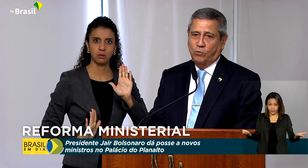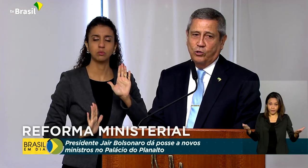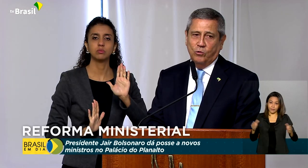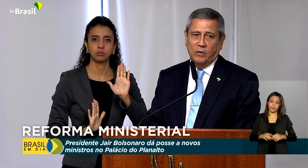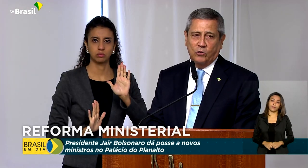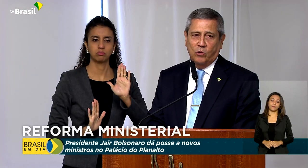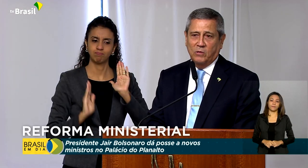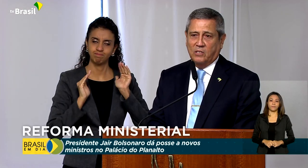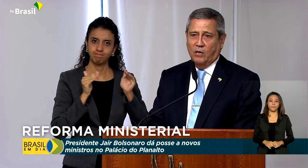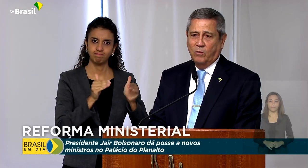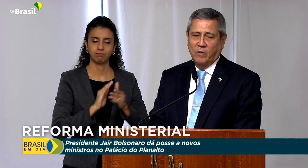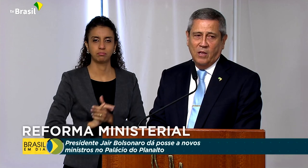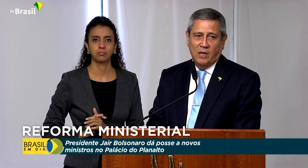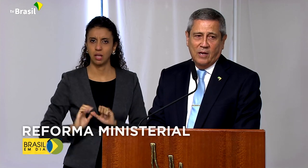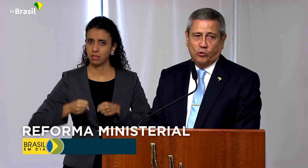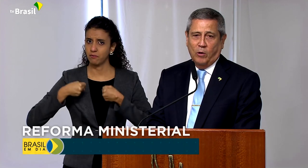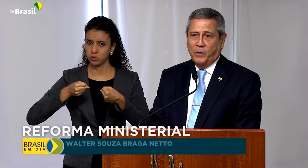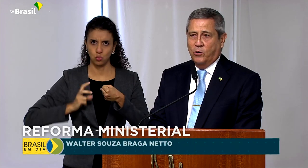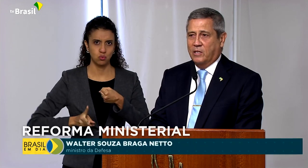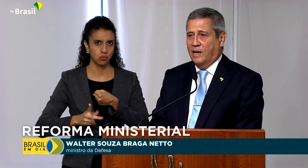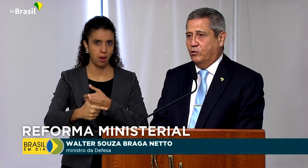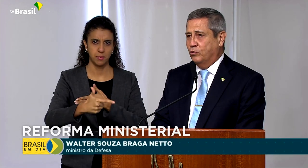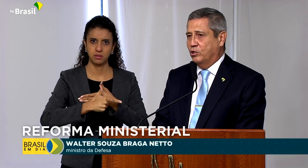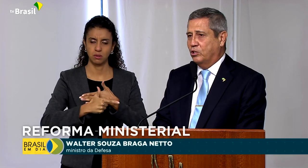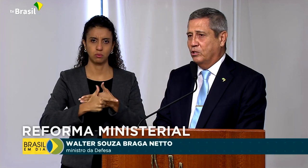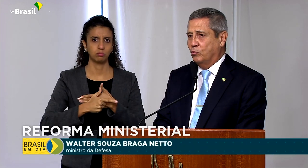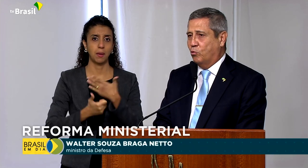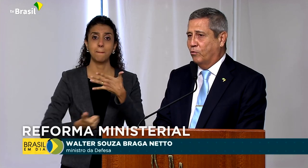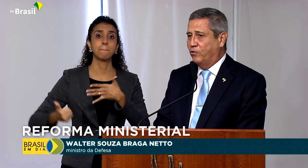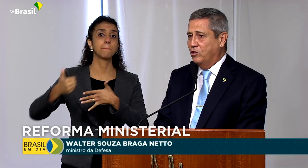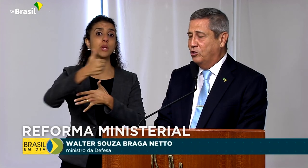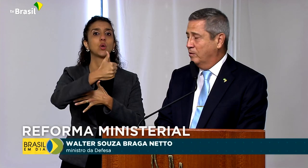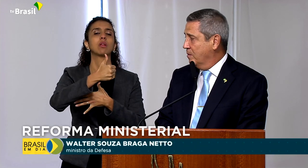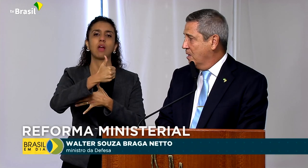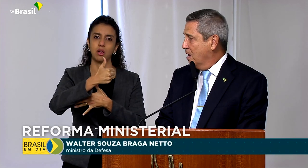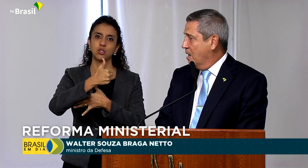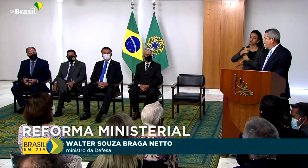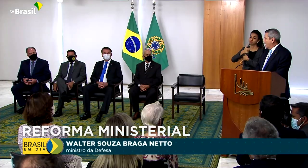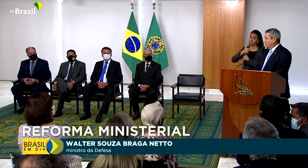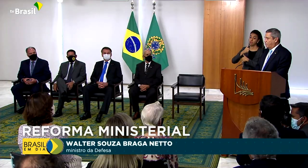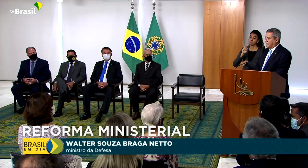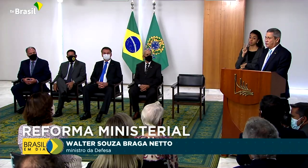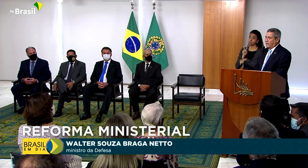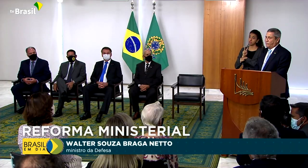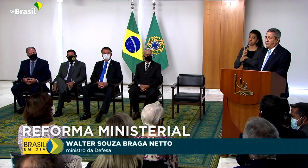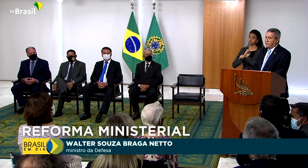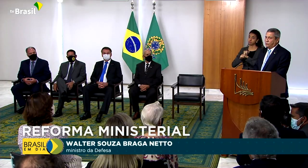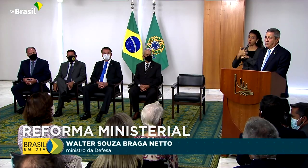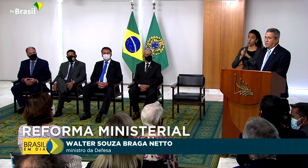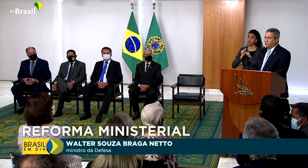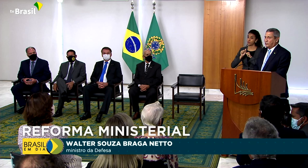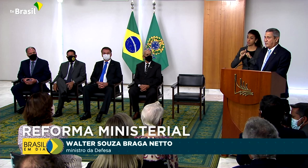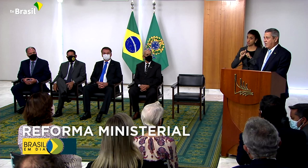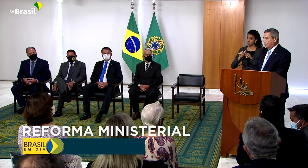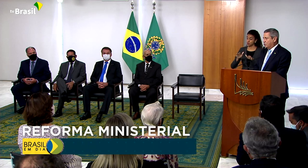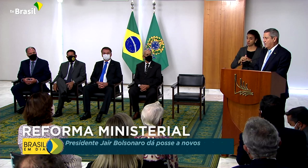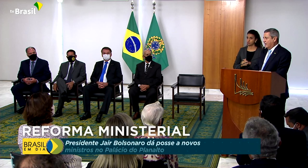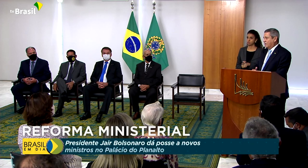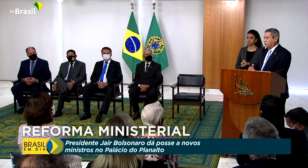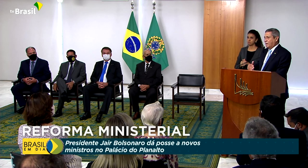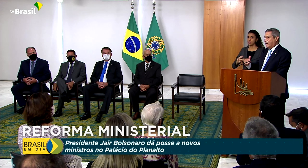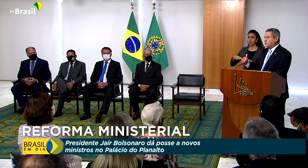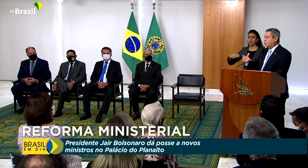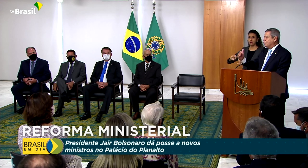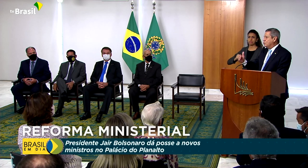A defesa continua na sua missão, na sua prioridade hoje do Covid, a defesa já vinha auxiliando, já tem